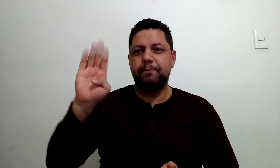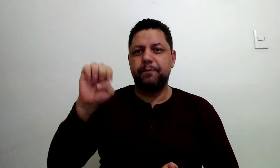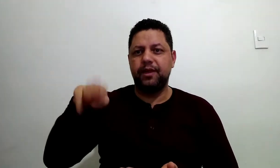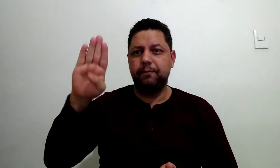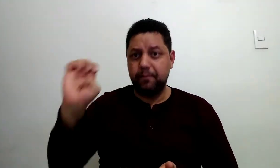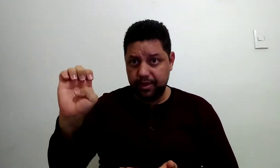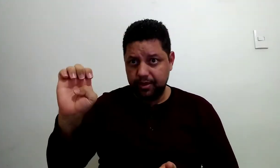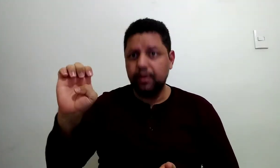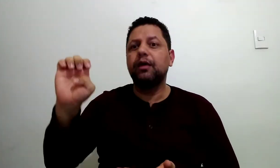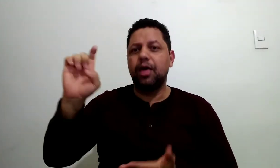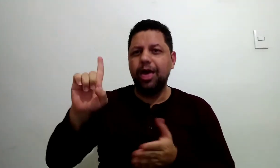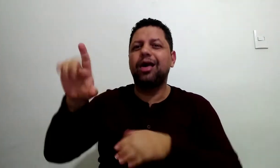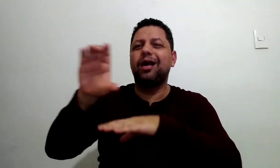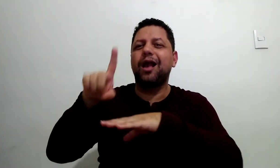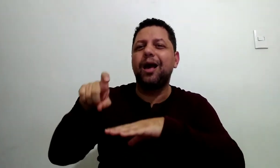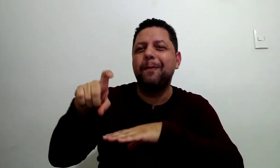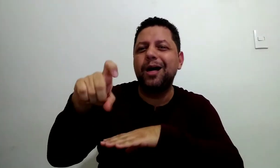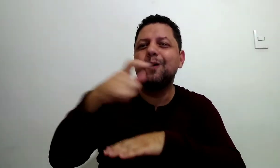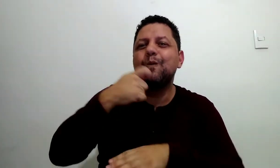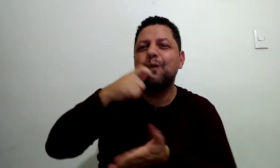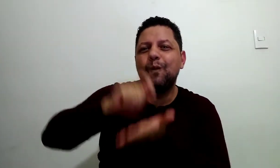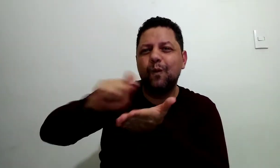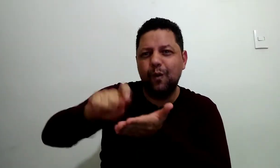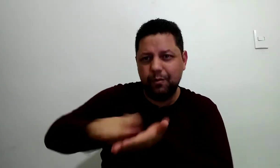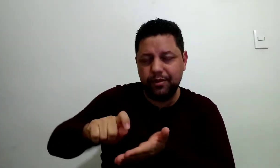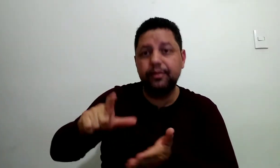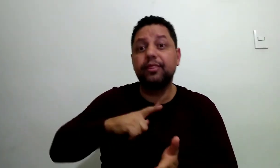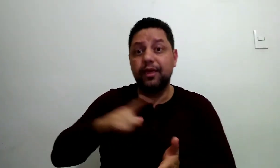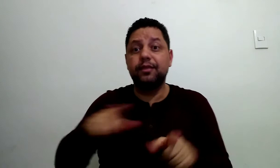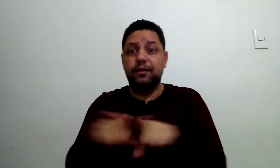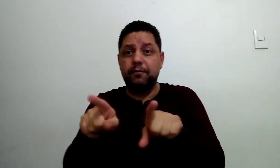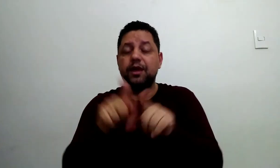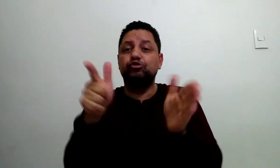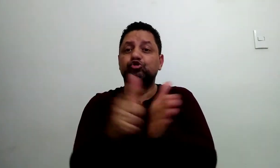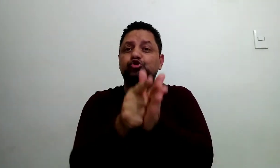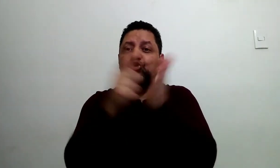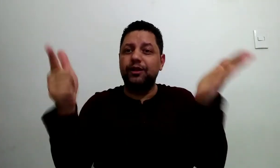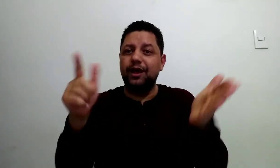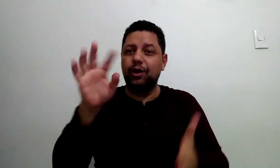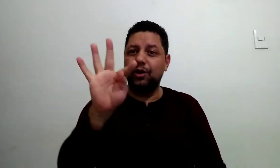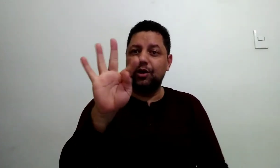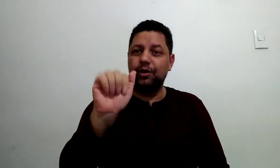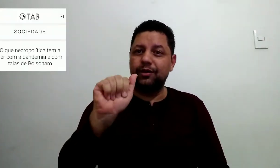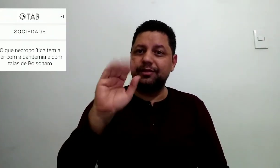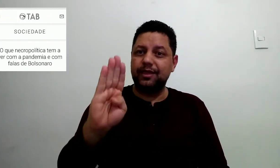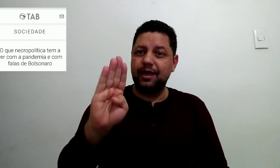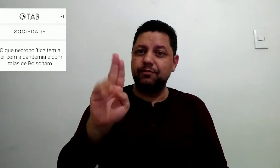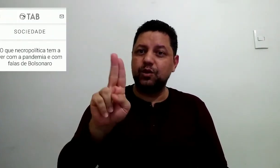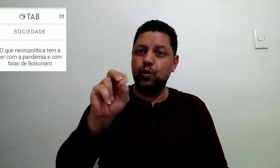UOL, do jornalista Matheus Araújo. A entrevista da pesquisadora e professora Rosane Borges, da USP,